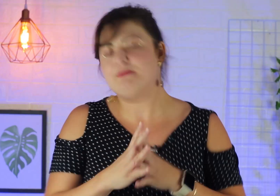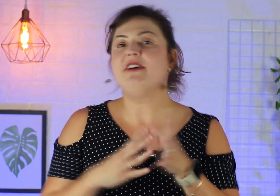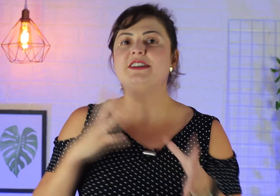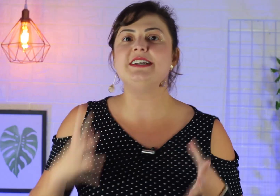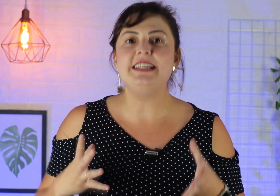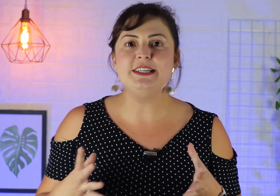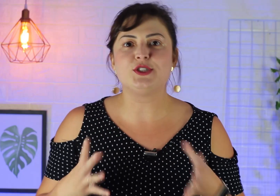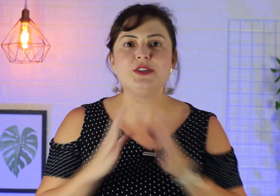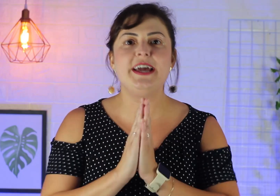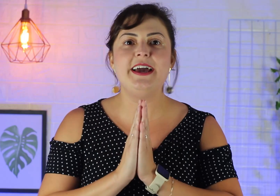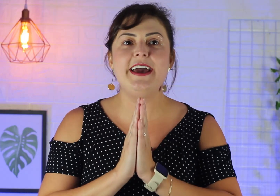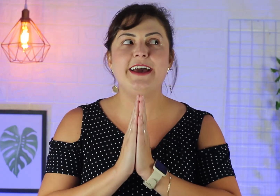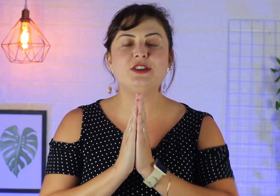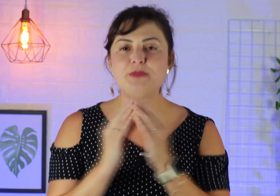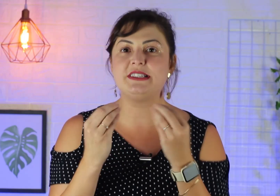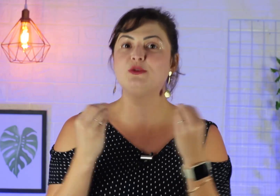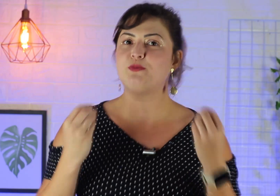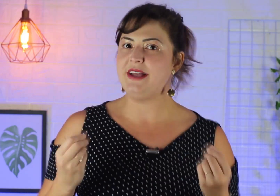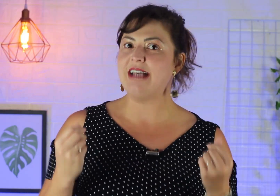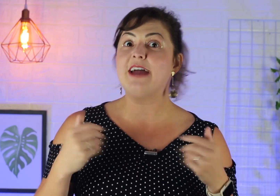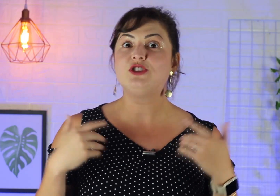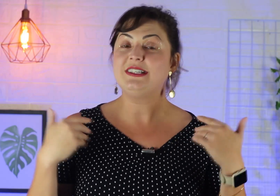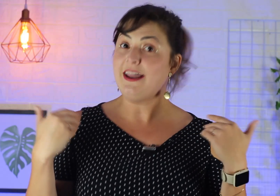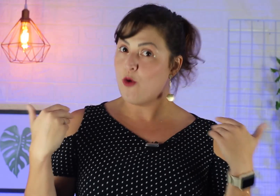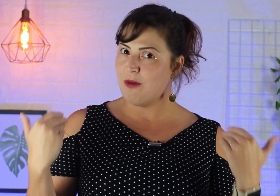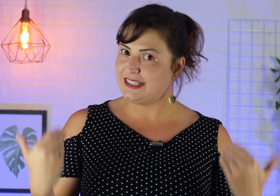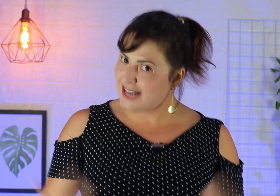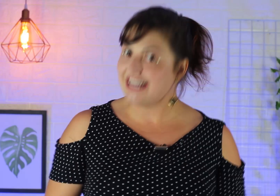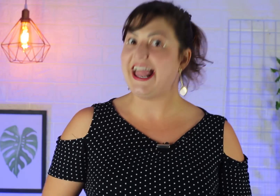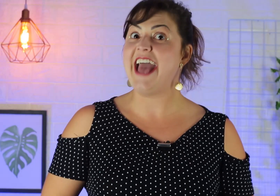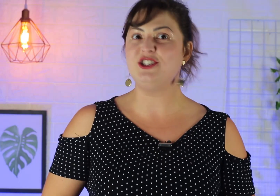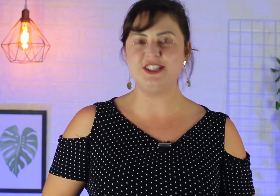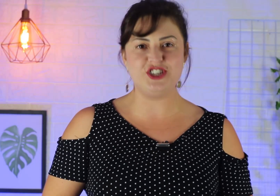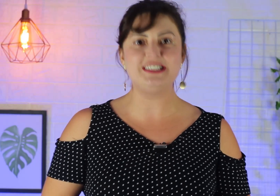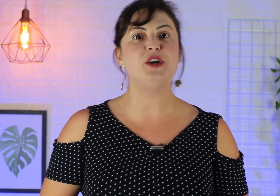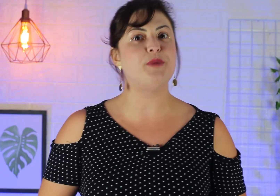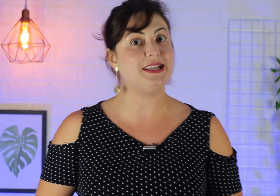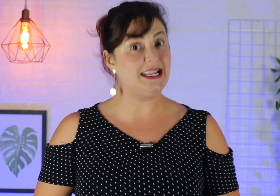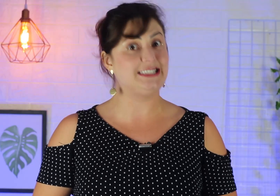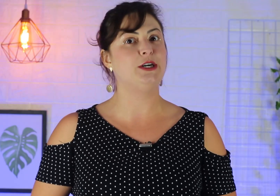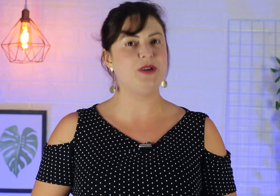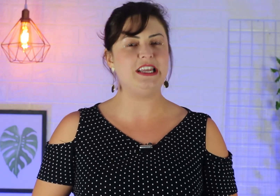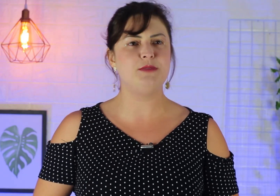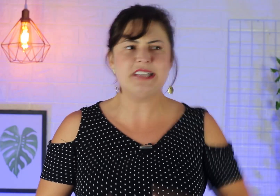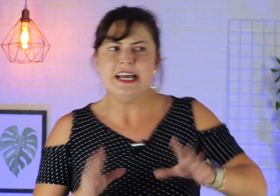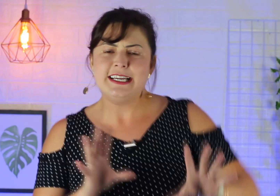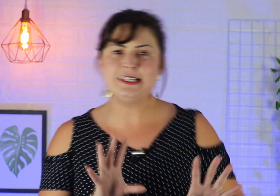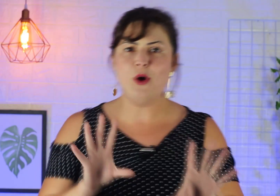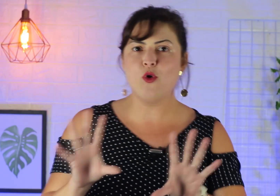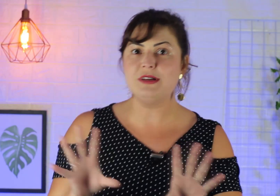para fazer isso, né, nós precisamos pensar, utilizar algumas estratégias de interpretação em Libras, que são algumas